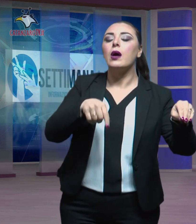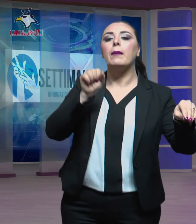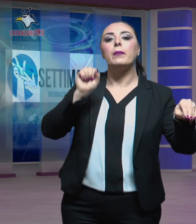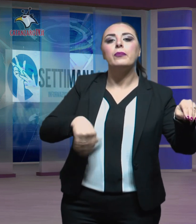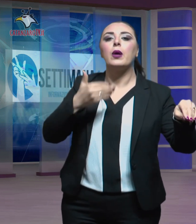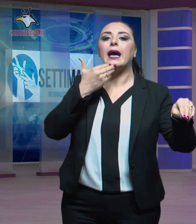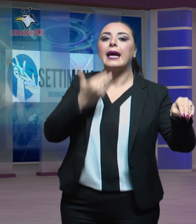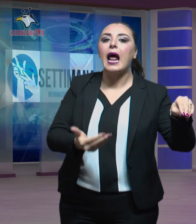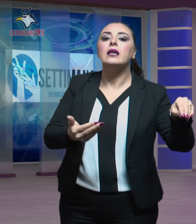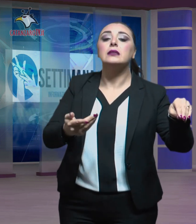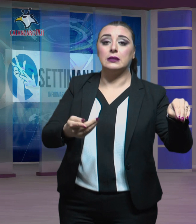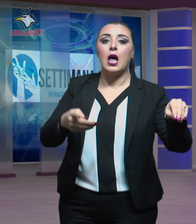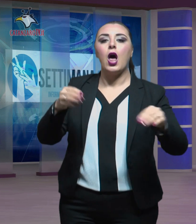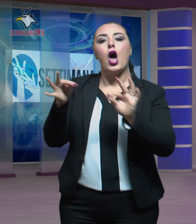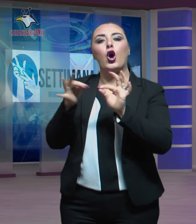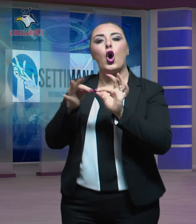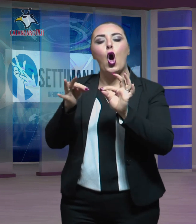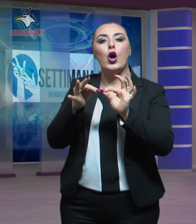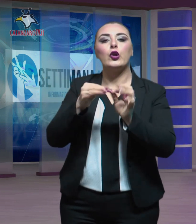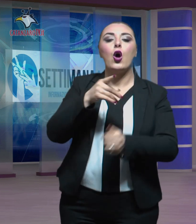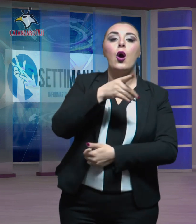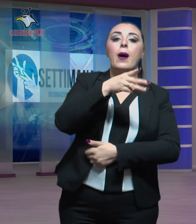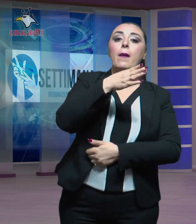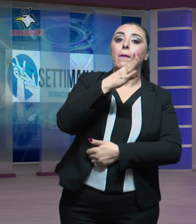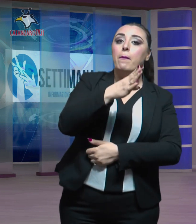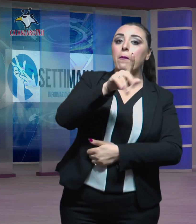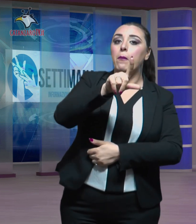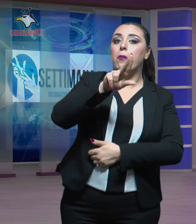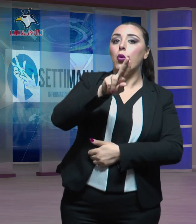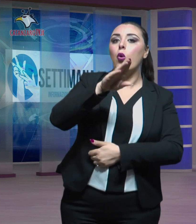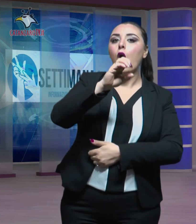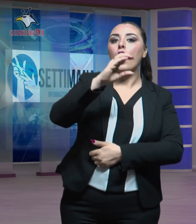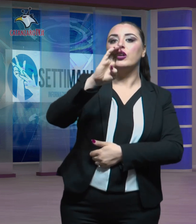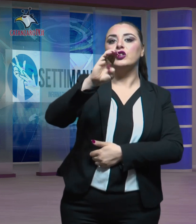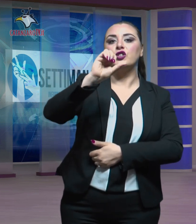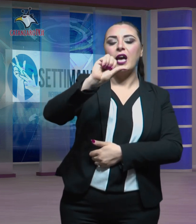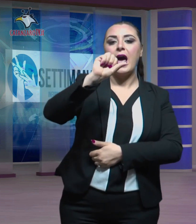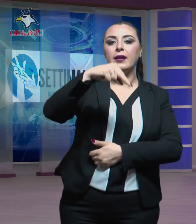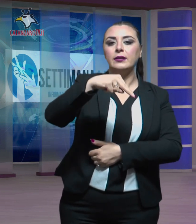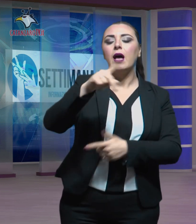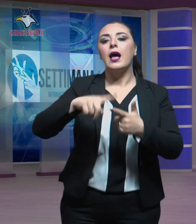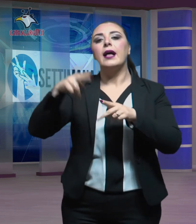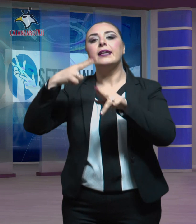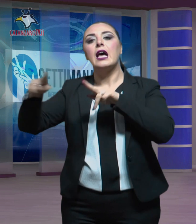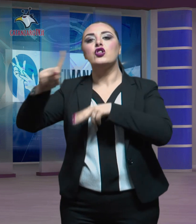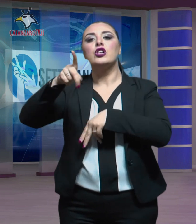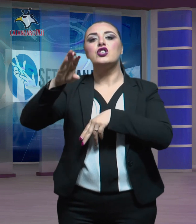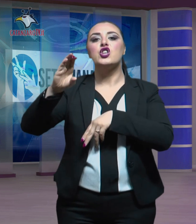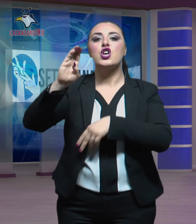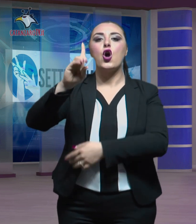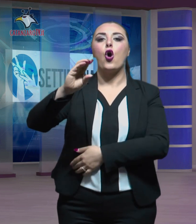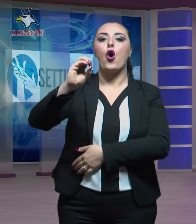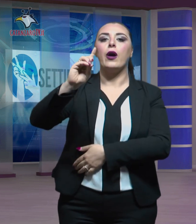grazie all'accordo tra Blue Ocean e National Geographic e dalle